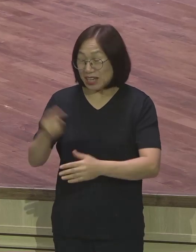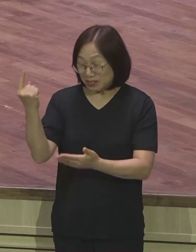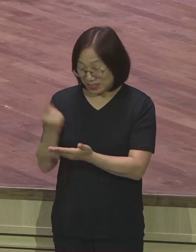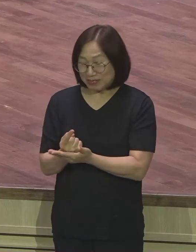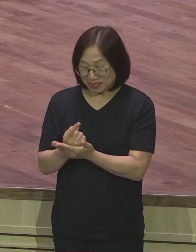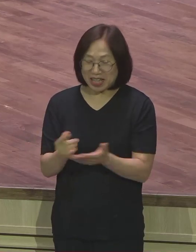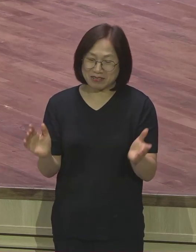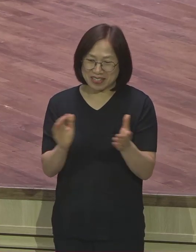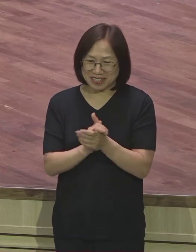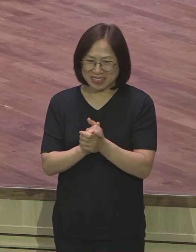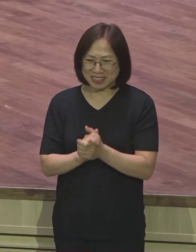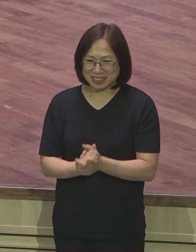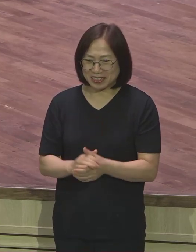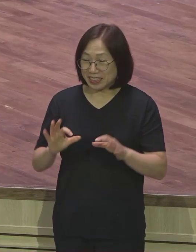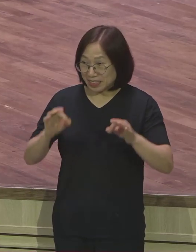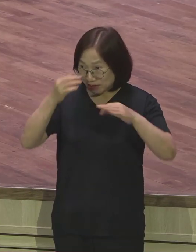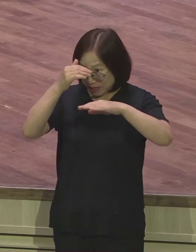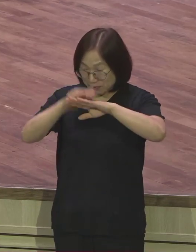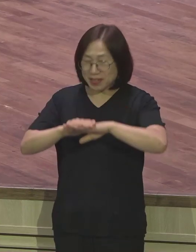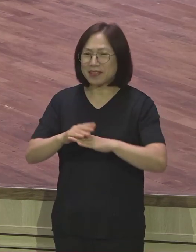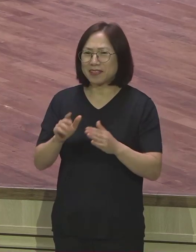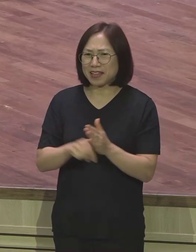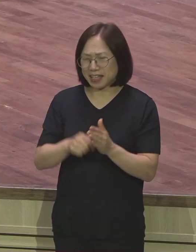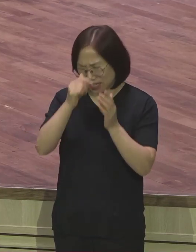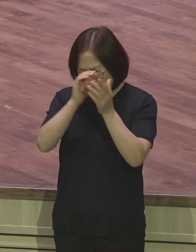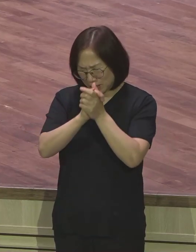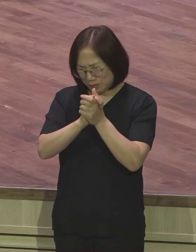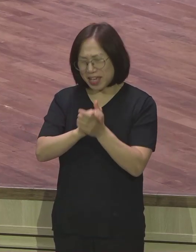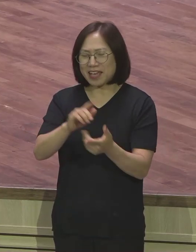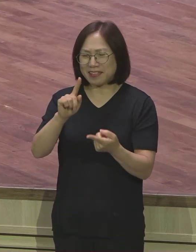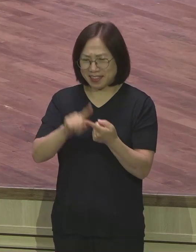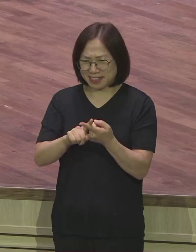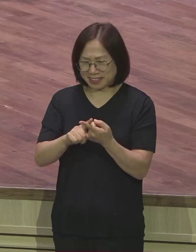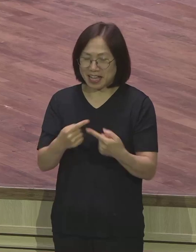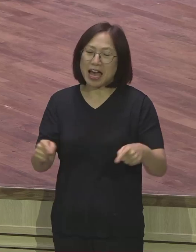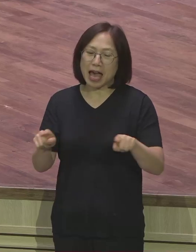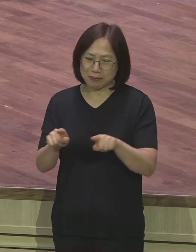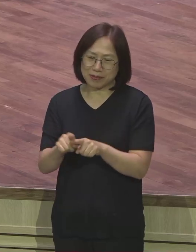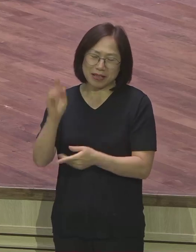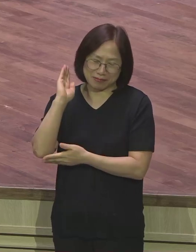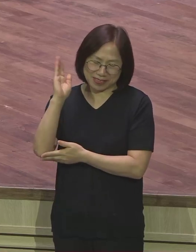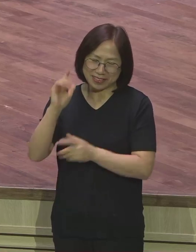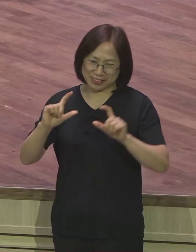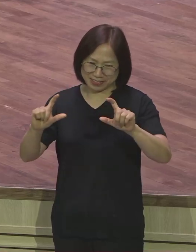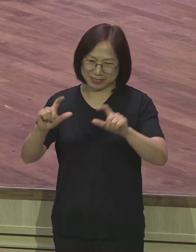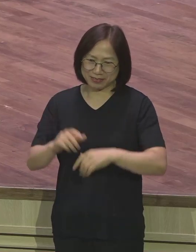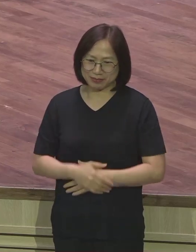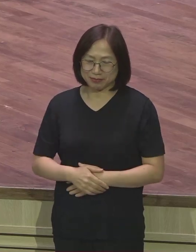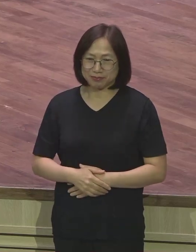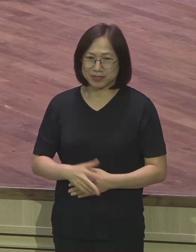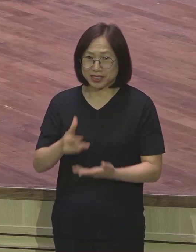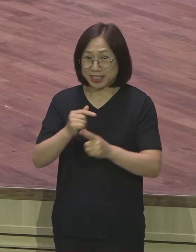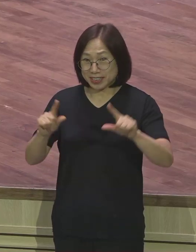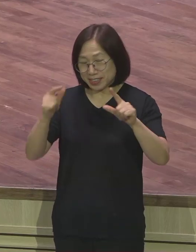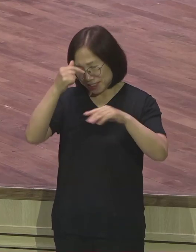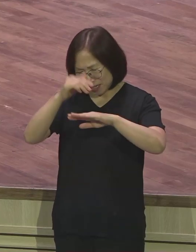오늘 금요기도의 시간에는 기도에 대한 부분을 함께 잠깐 나누고자 합니다. 주일 예배와는 좀 다르게 짧은